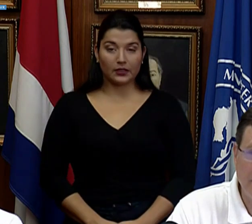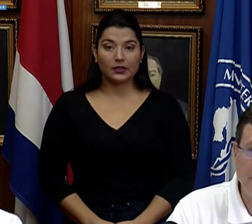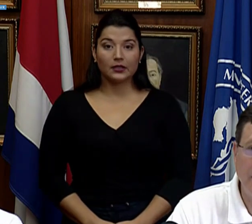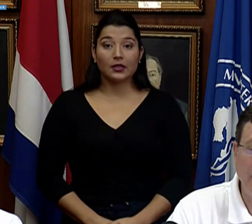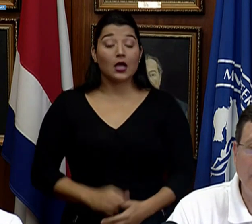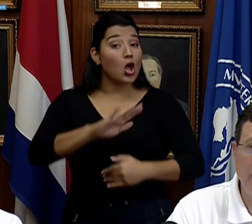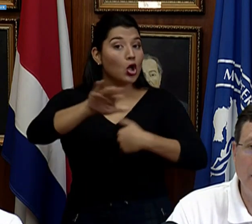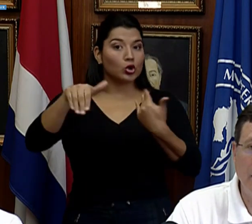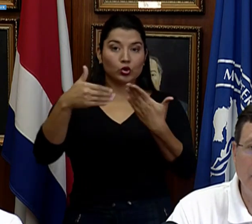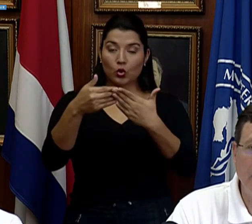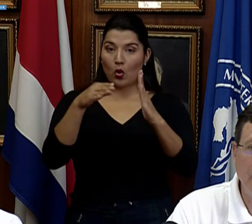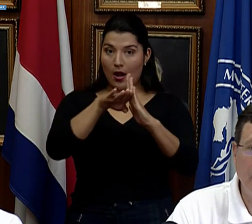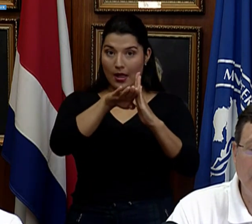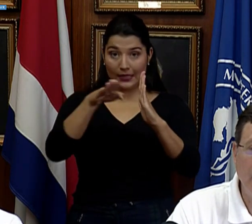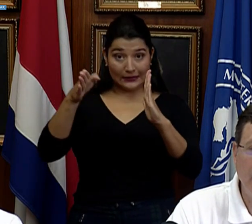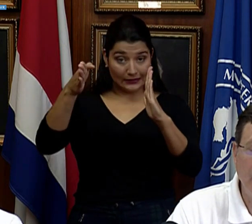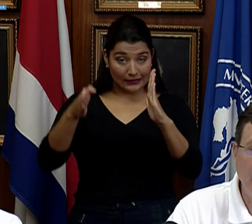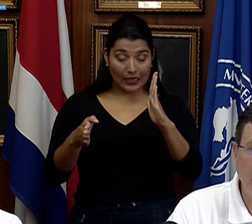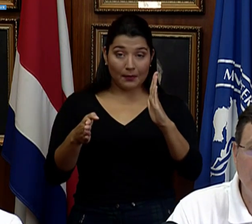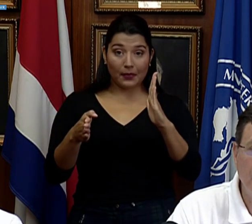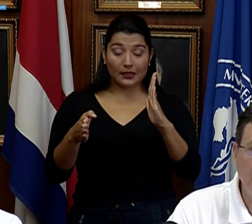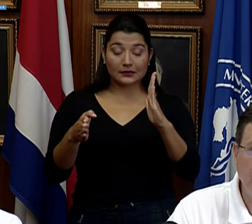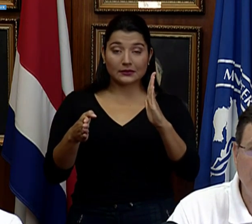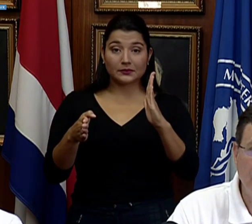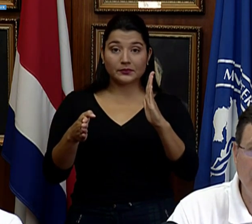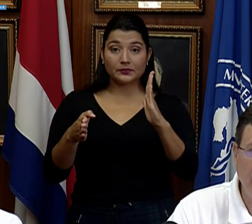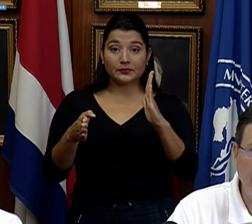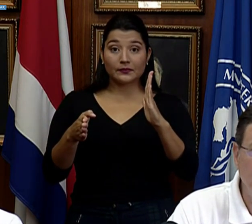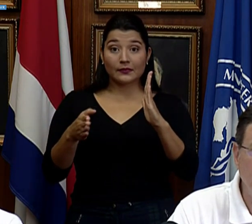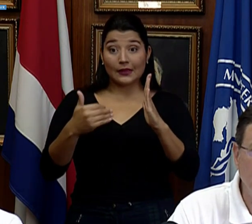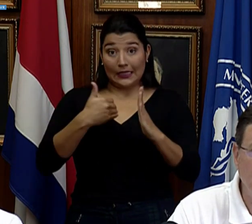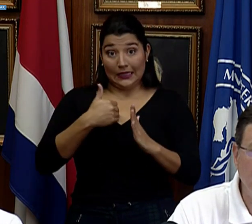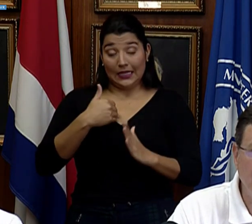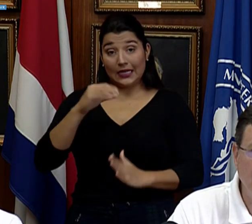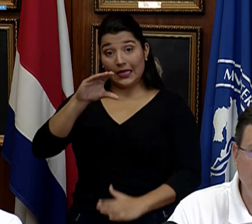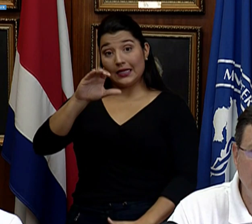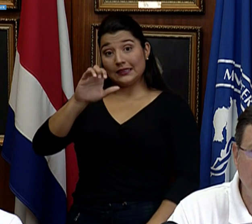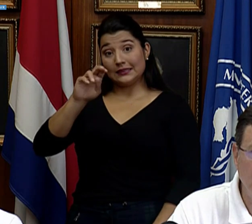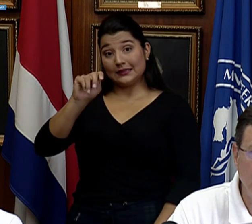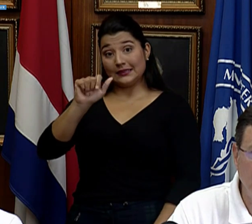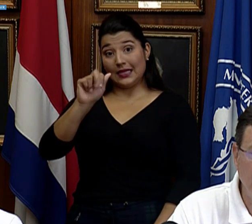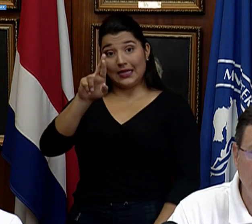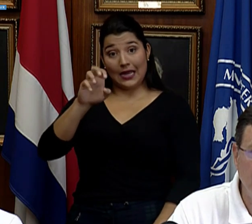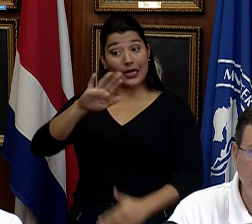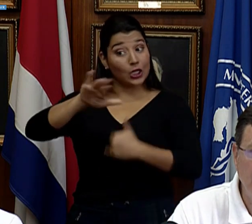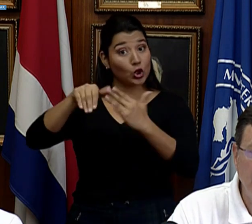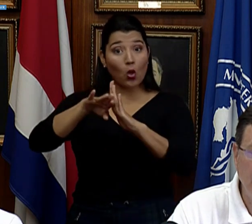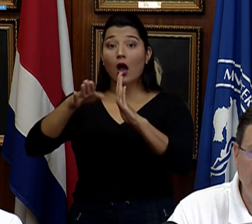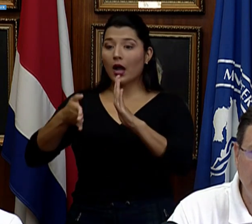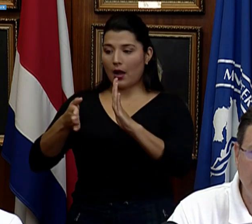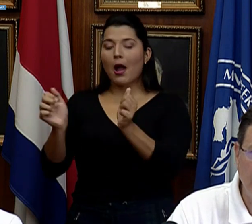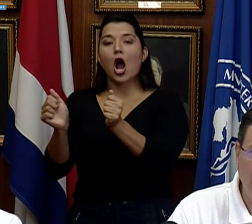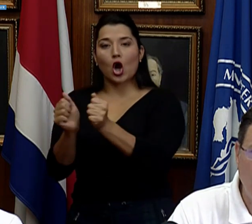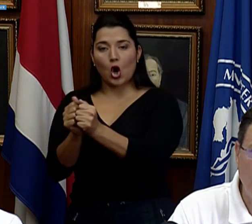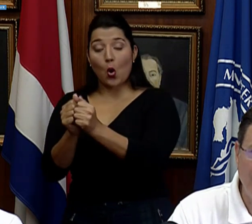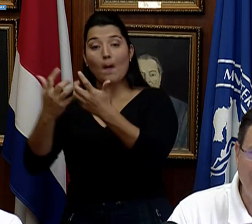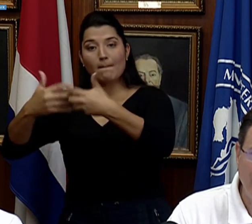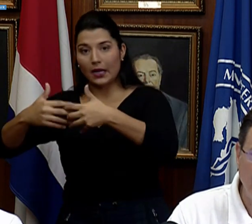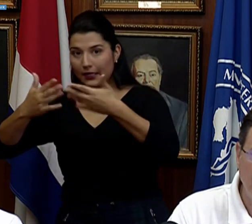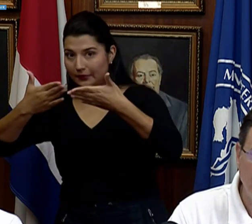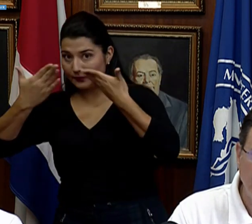camas que tendrá el cenare, tendrán ventiladores y monitoreo. La idea es ir